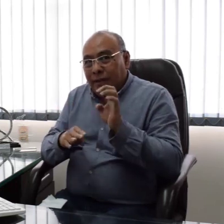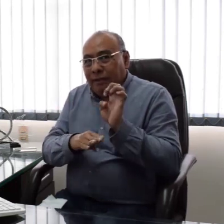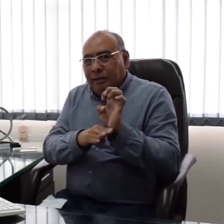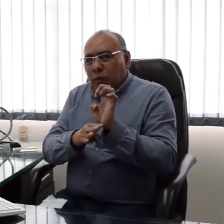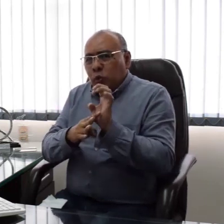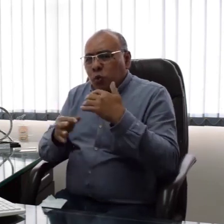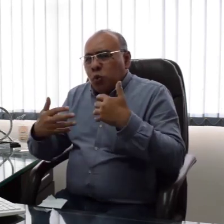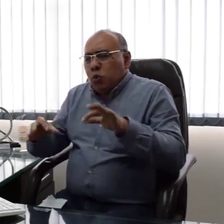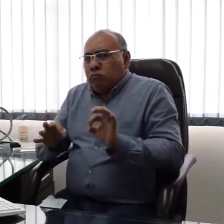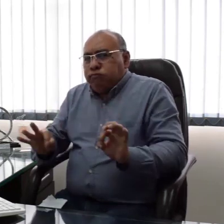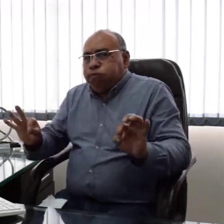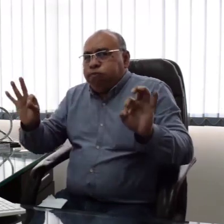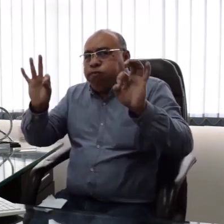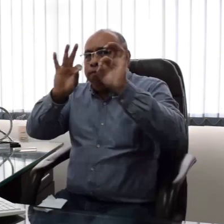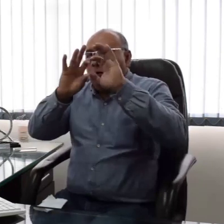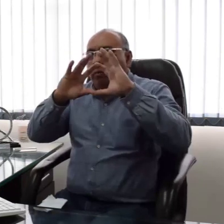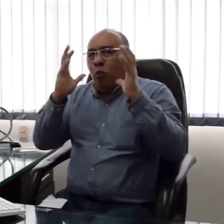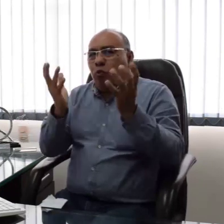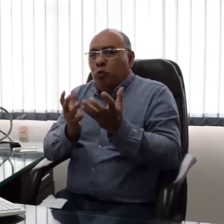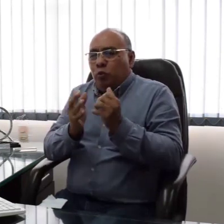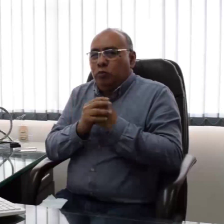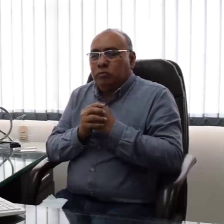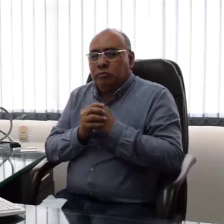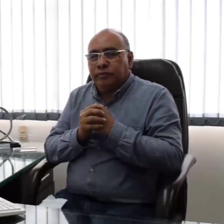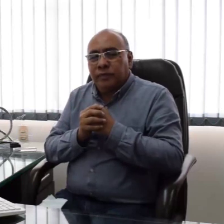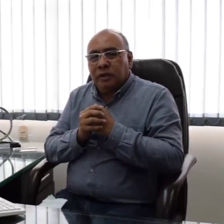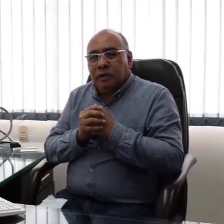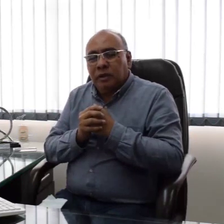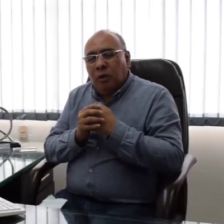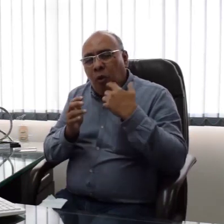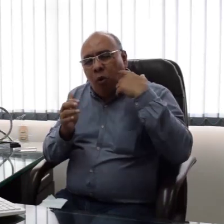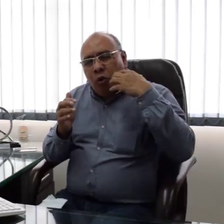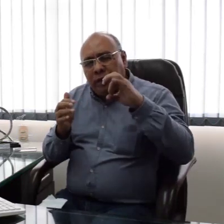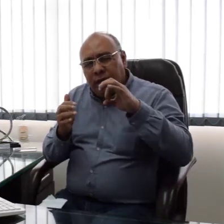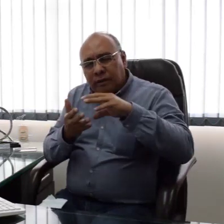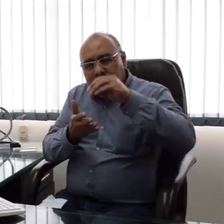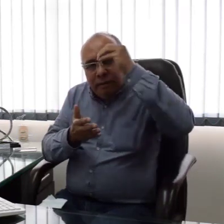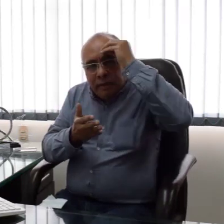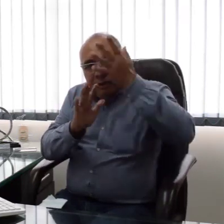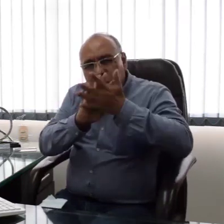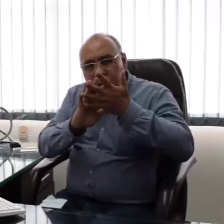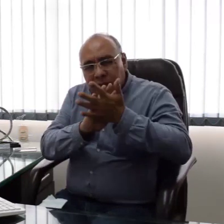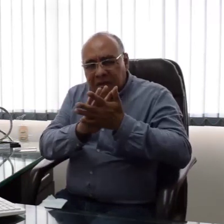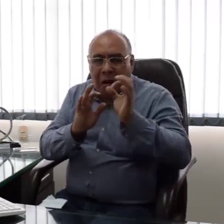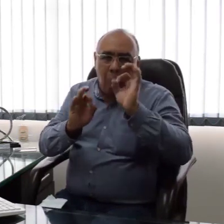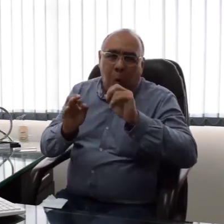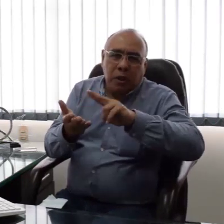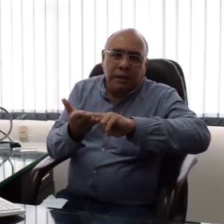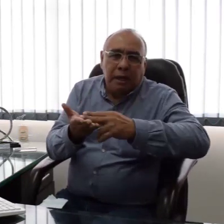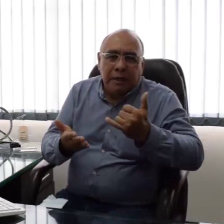Asociación Mundial de Intérpretes de Lengua de Señas. Estas dos entidades son muy importantes a nivel mundial. Los oyentes que han aprendido